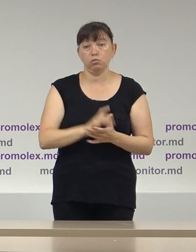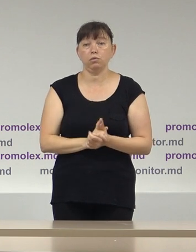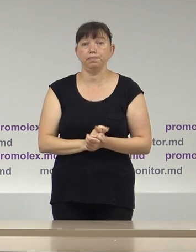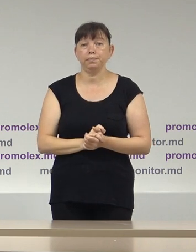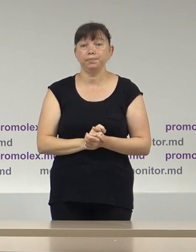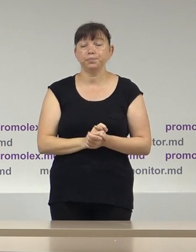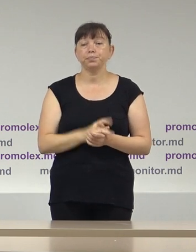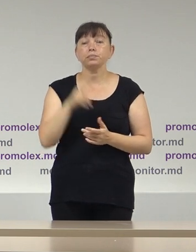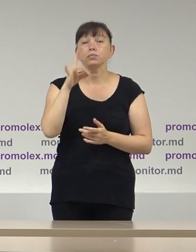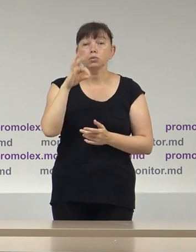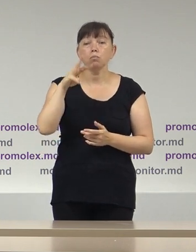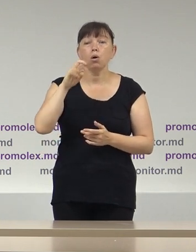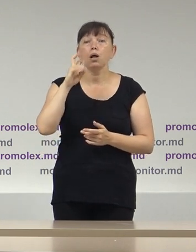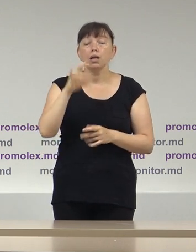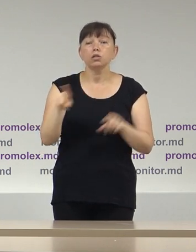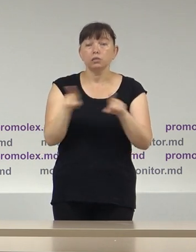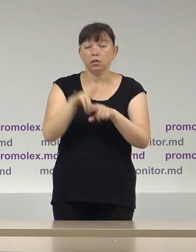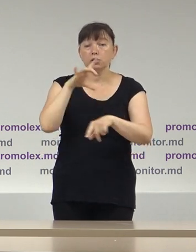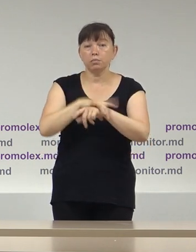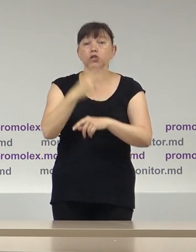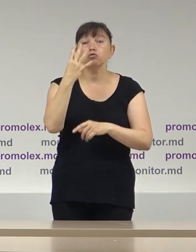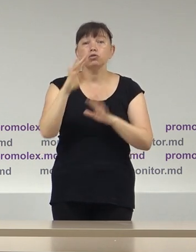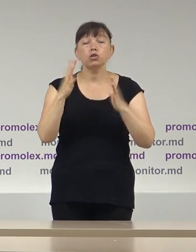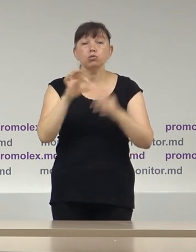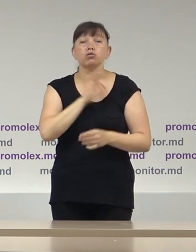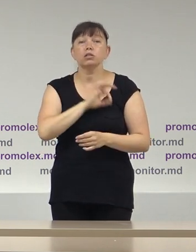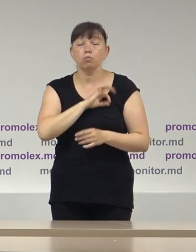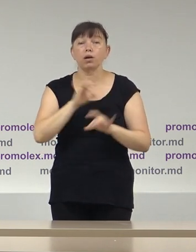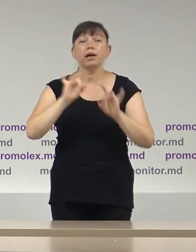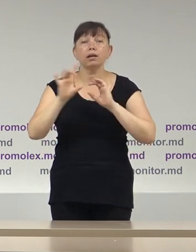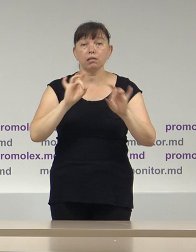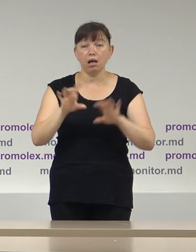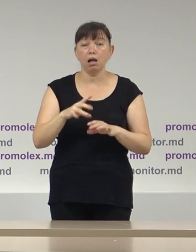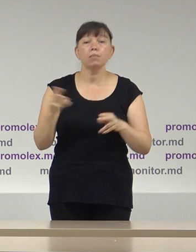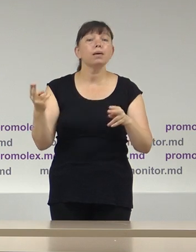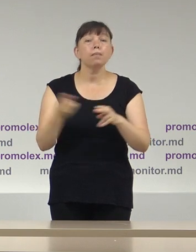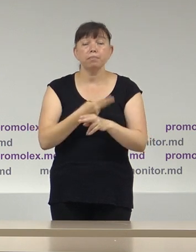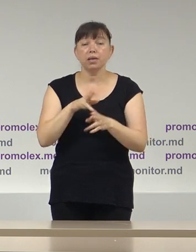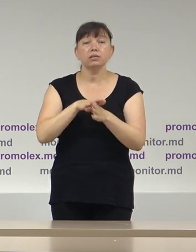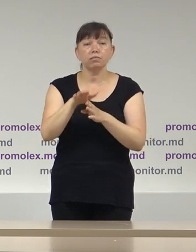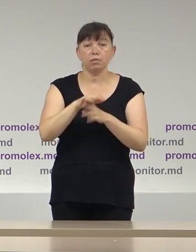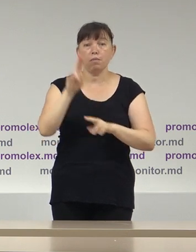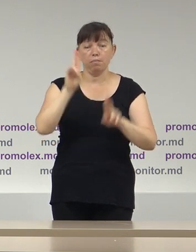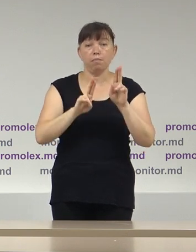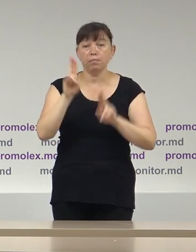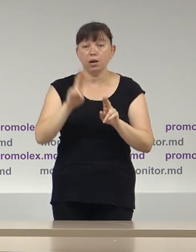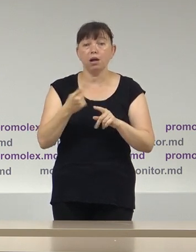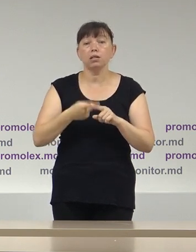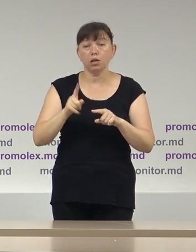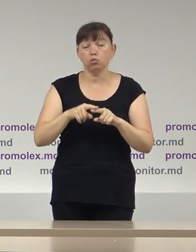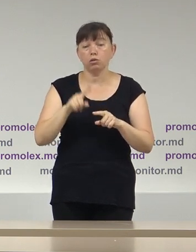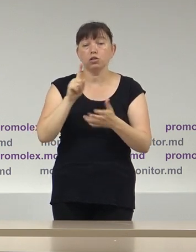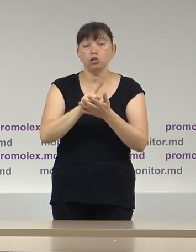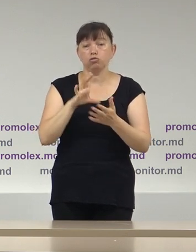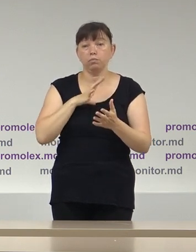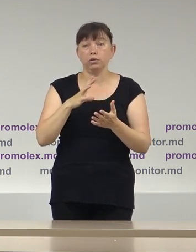Promolec s-a mai constatat cel puțin 4 cazuri de utilizare a publicității electorale fără respectarea cerinților înaintate față de materialele